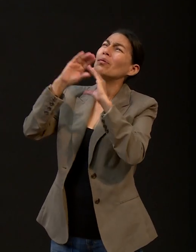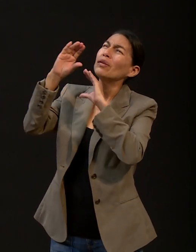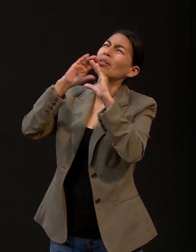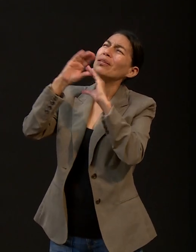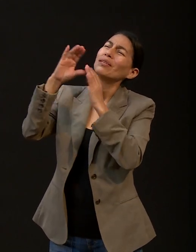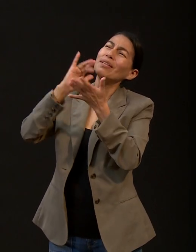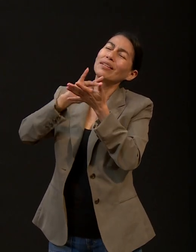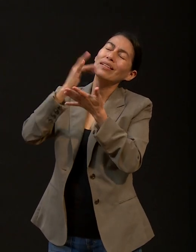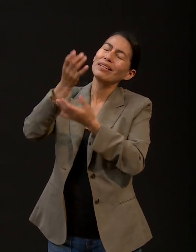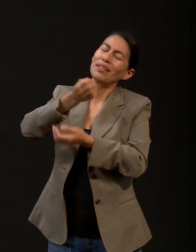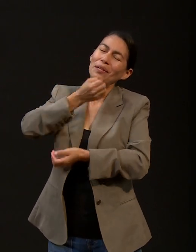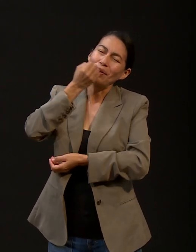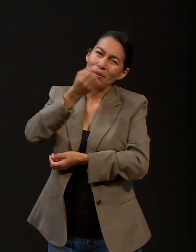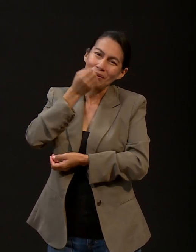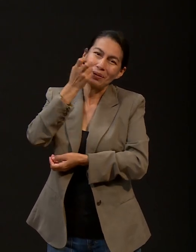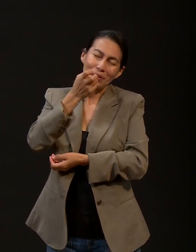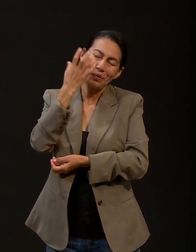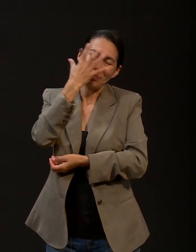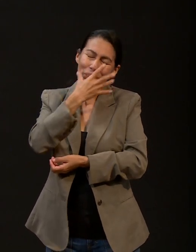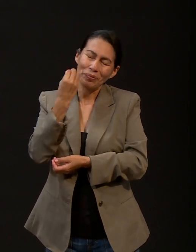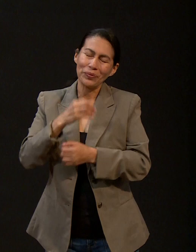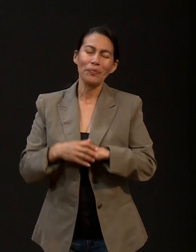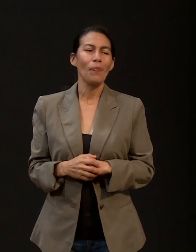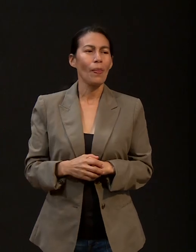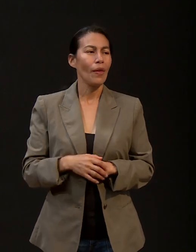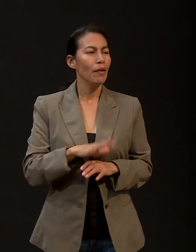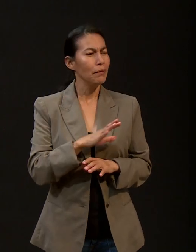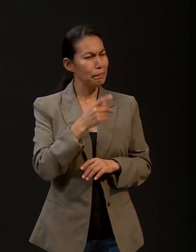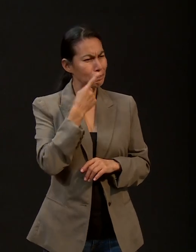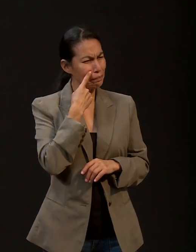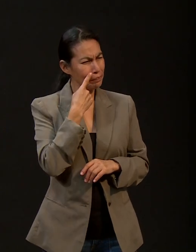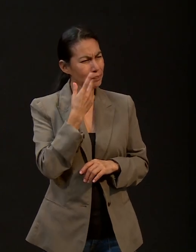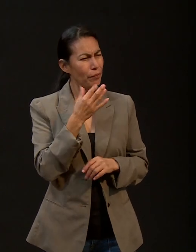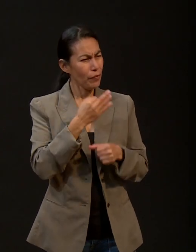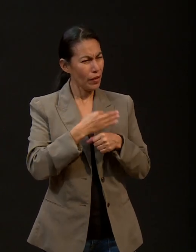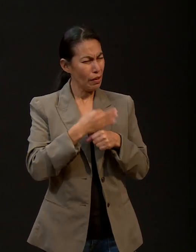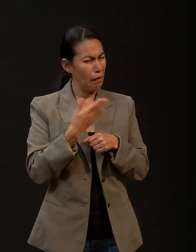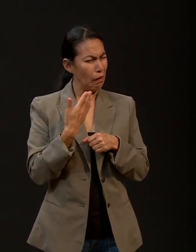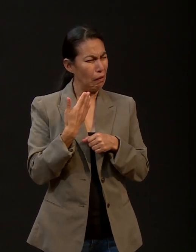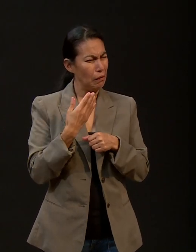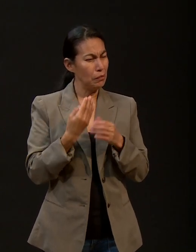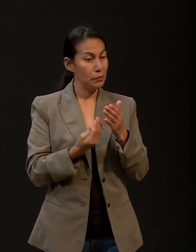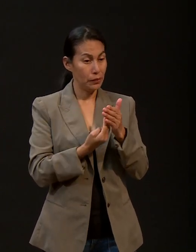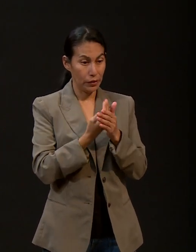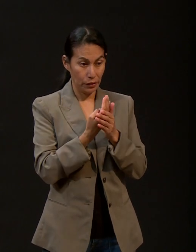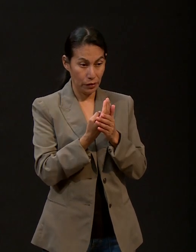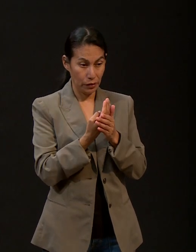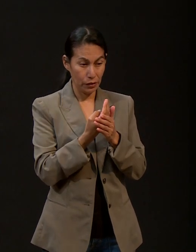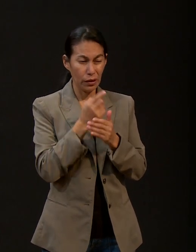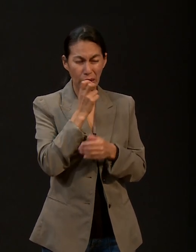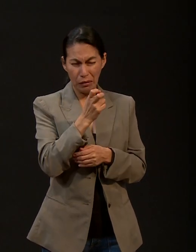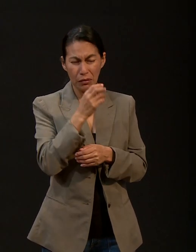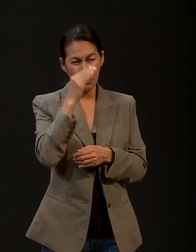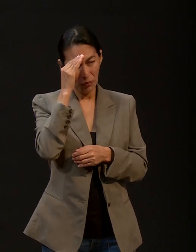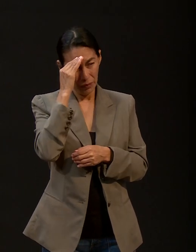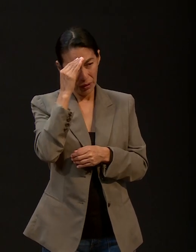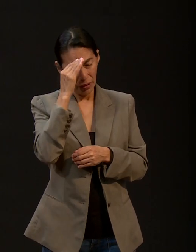mantener esa relación con Dios. Fíjate que esta mañana estaba yo pensando en esto exactamente lo que has mencionado,